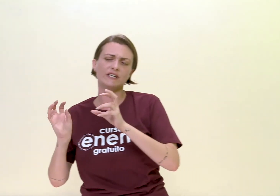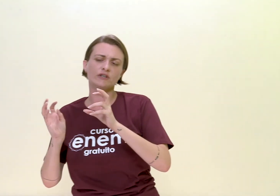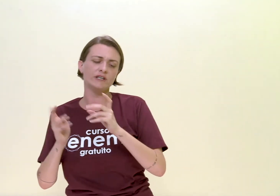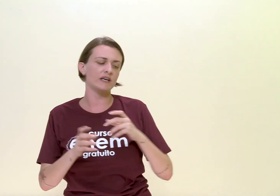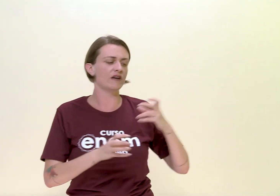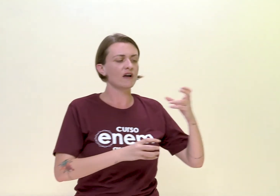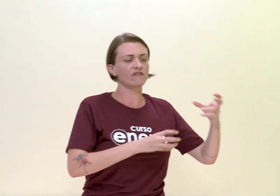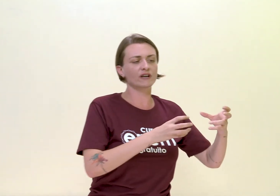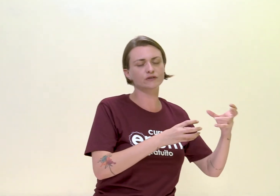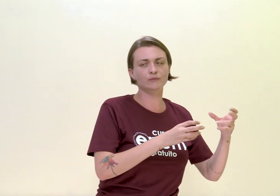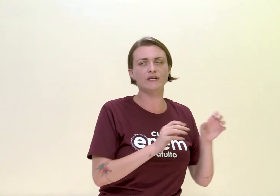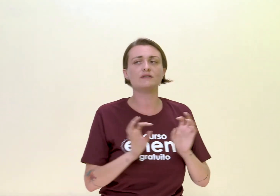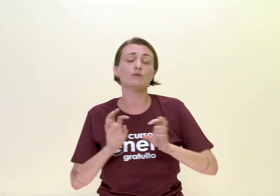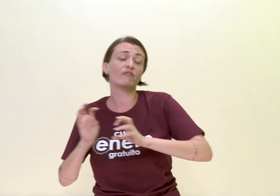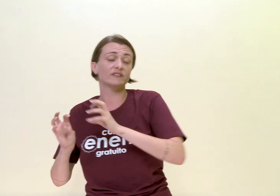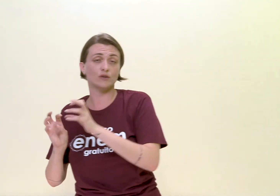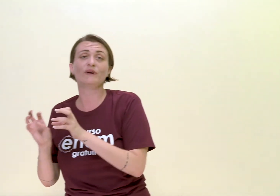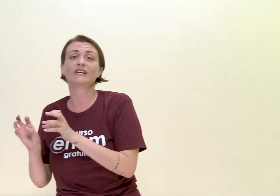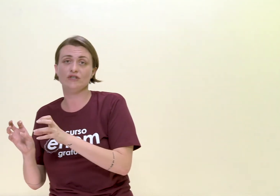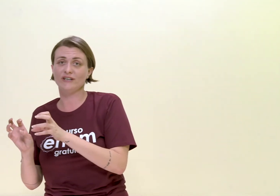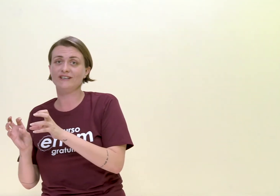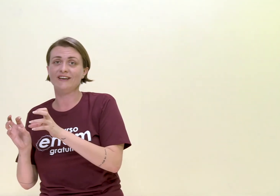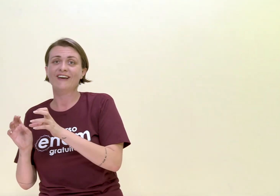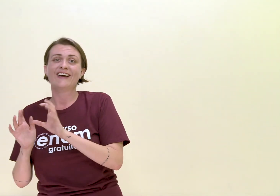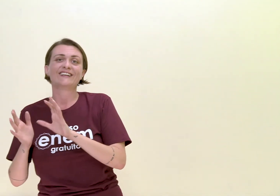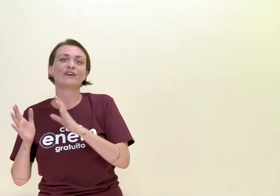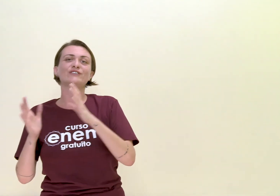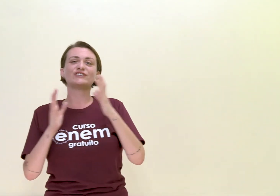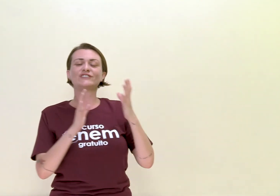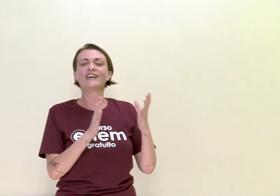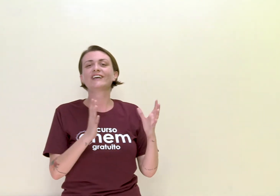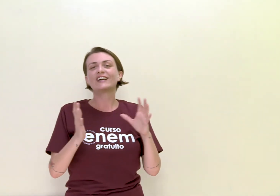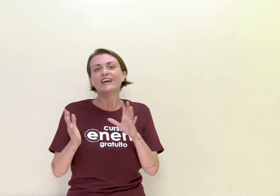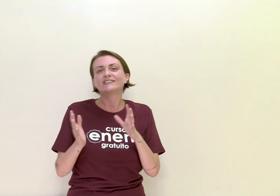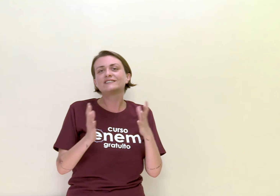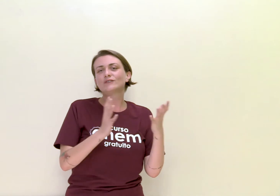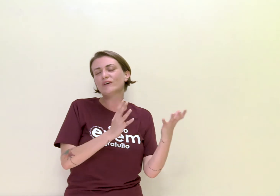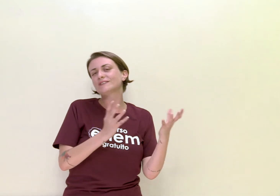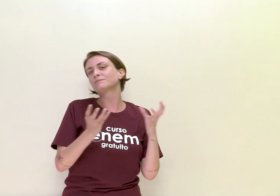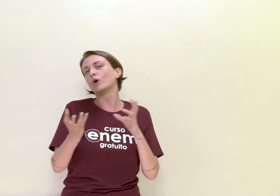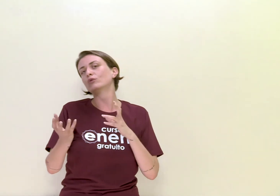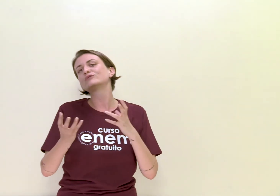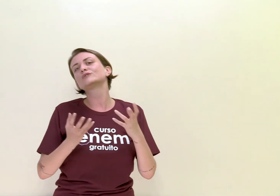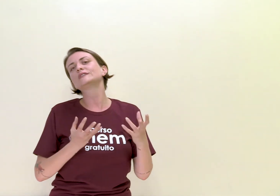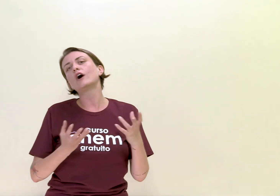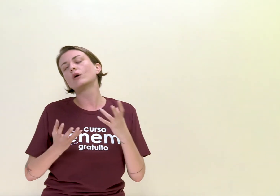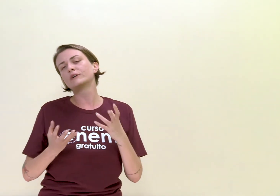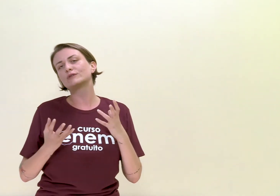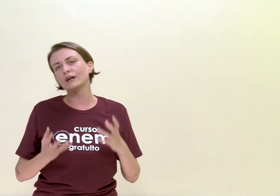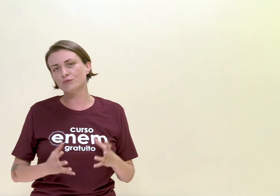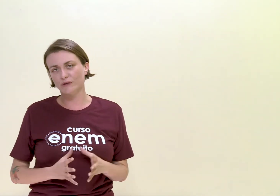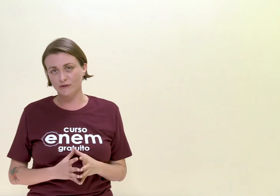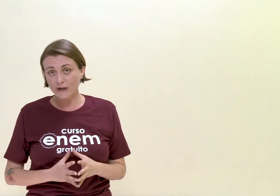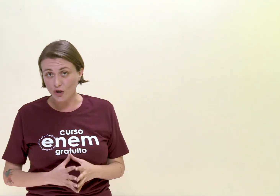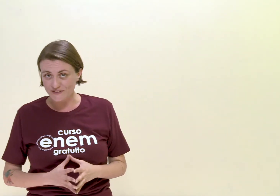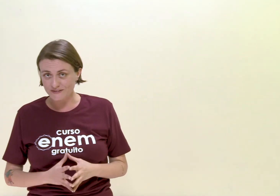crítica aqui, falando sobre isso e fazendo uma crítica aqui. Então, a gente tem esses dois pontos da obra do Cláudio Manuel da Costa,